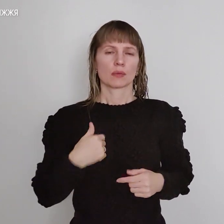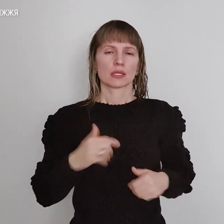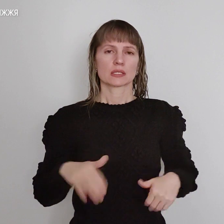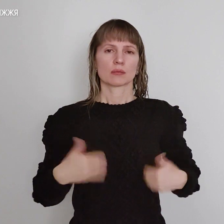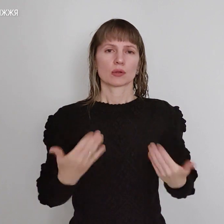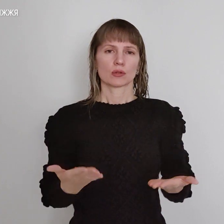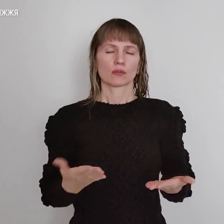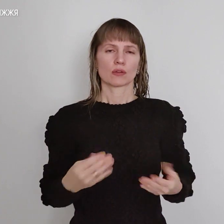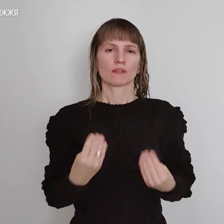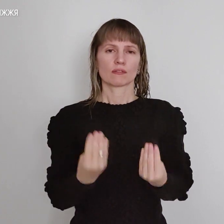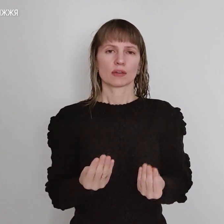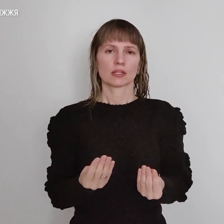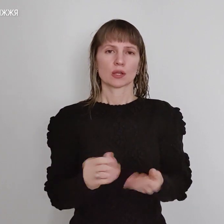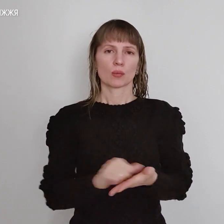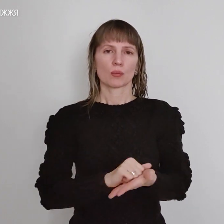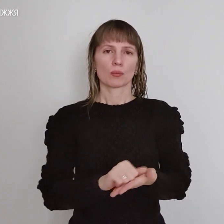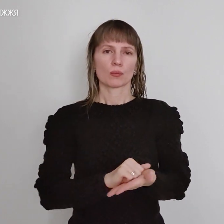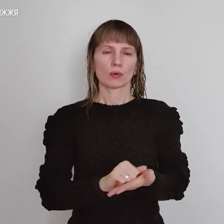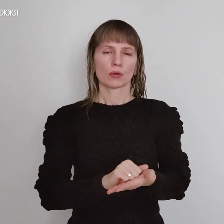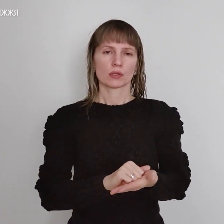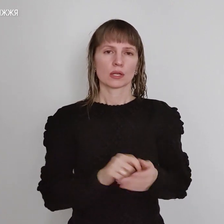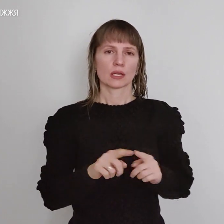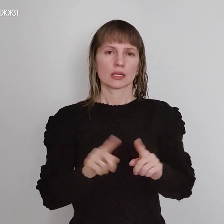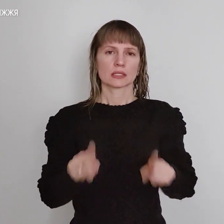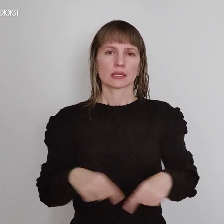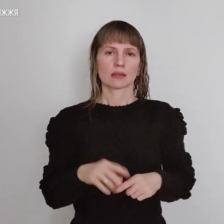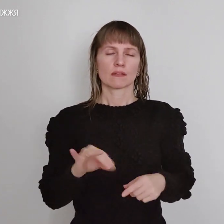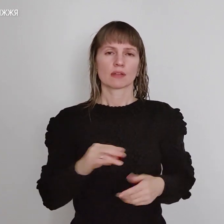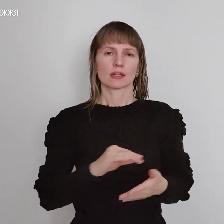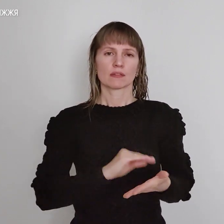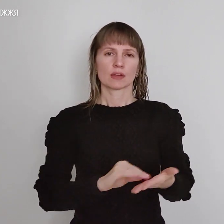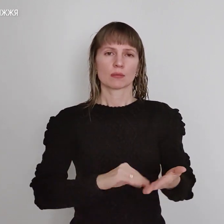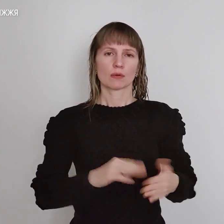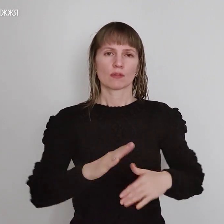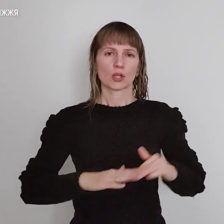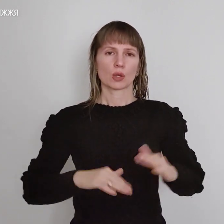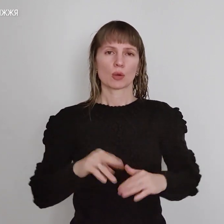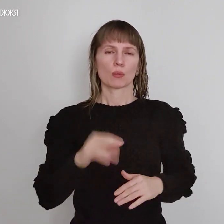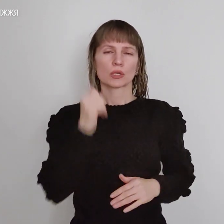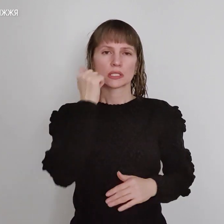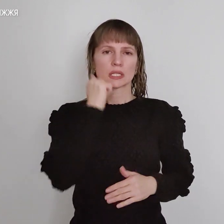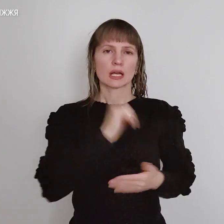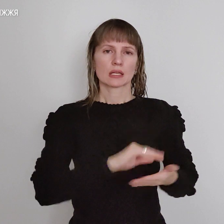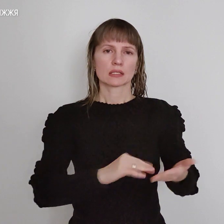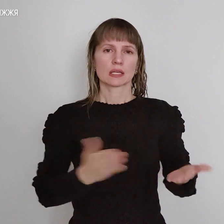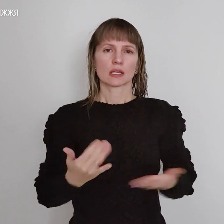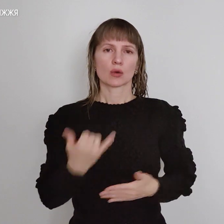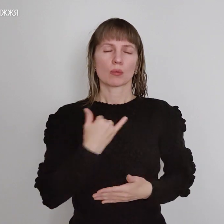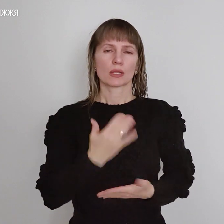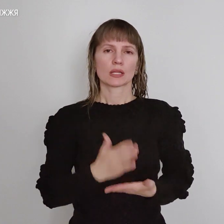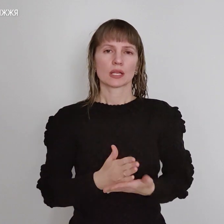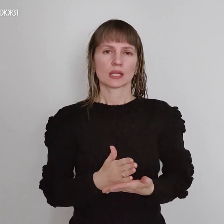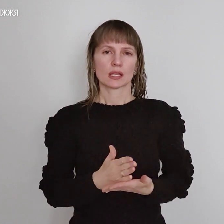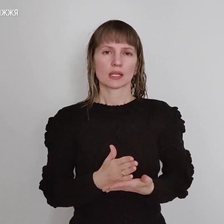витати фатровий рецепт виписаний від руки по основному рецептам, які в мене є розтруковані.